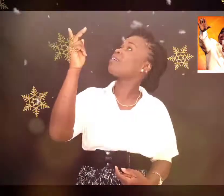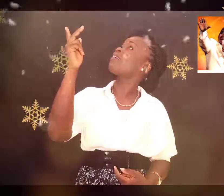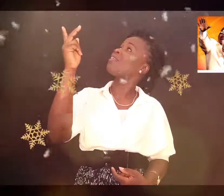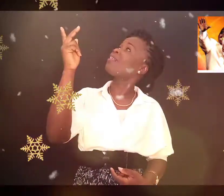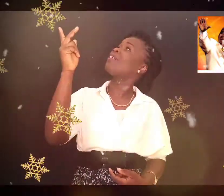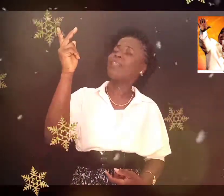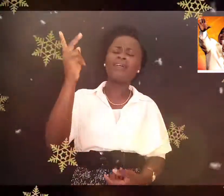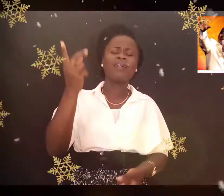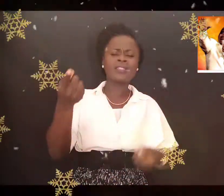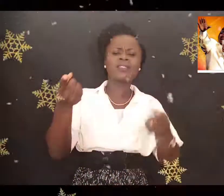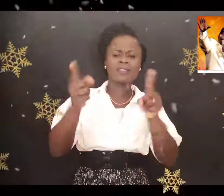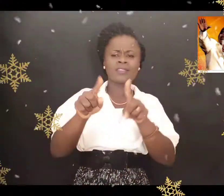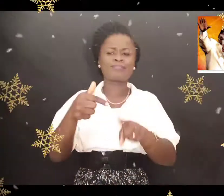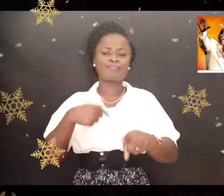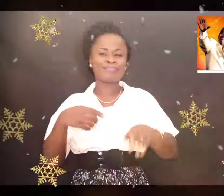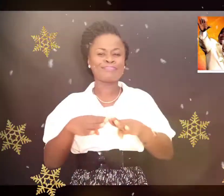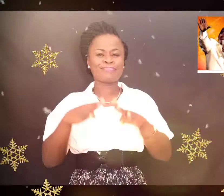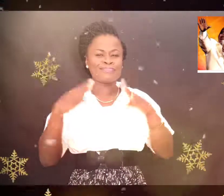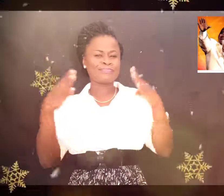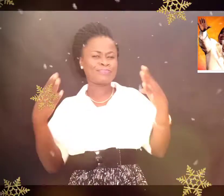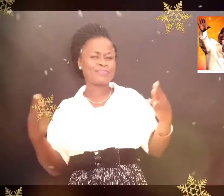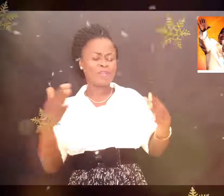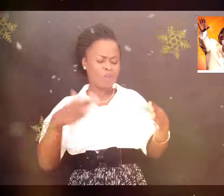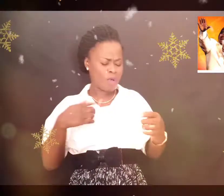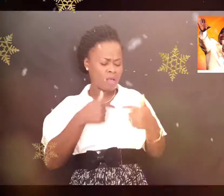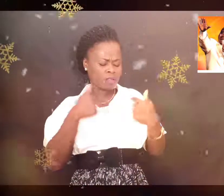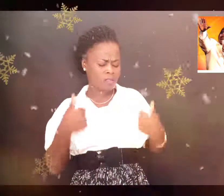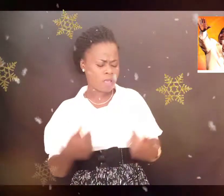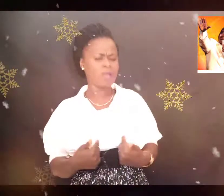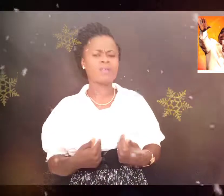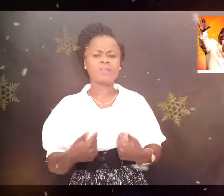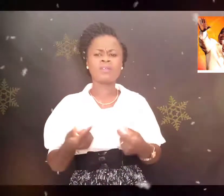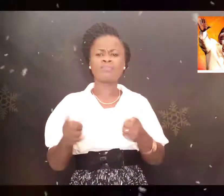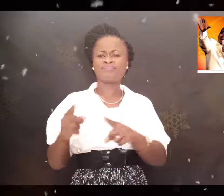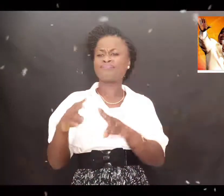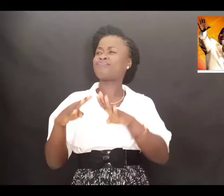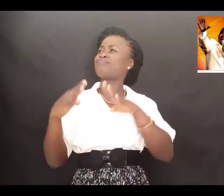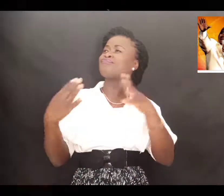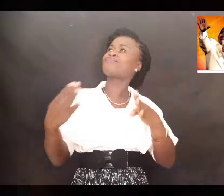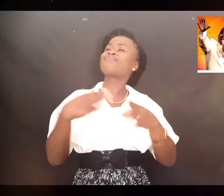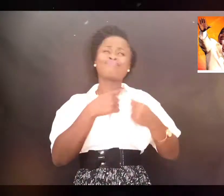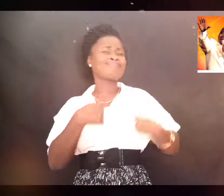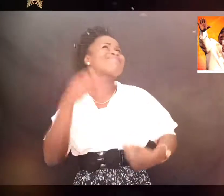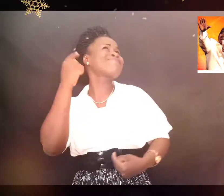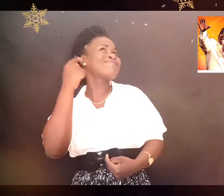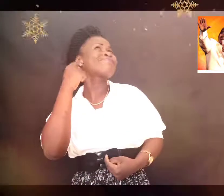Seigneur Quand je t'ouvre mon cœur Je t'entends me